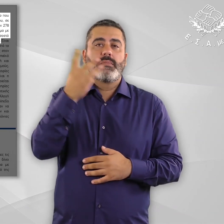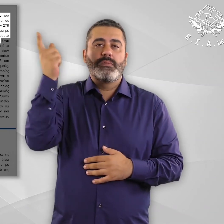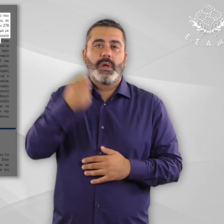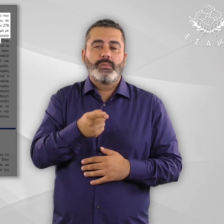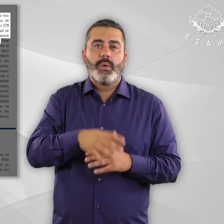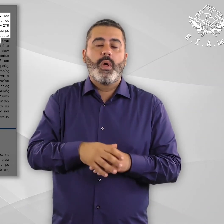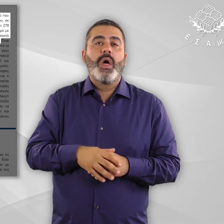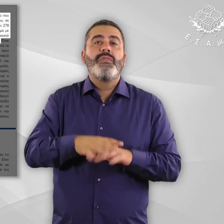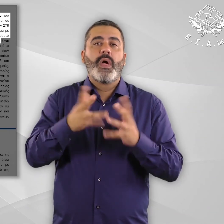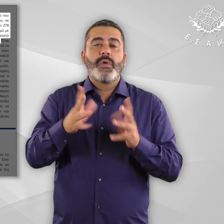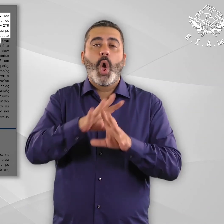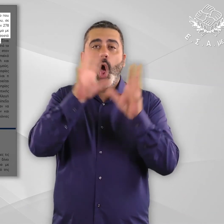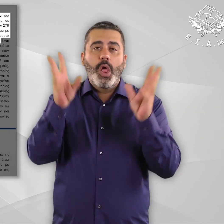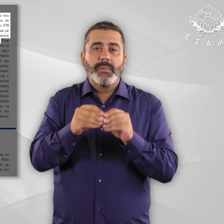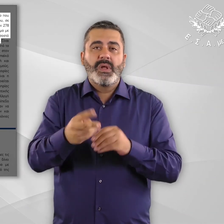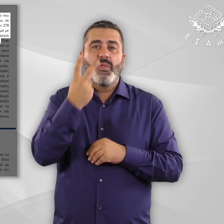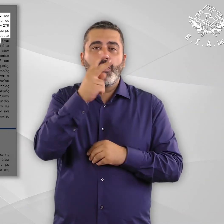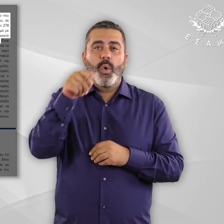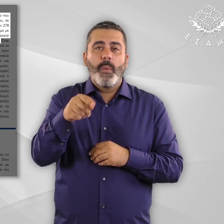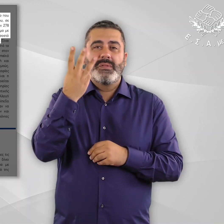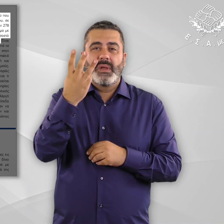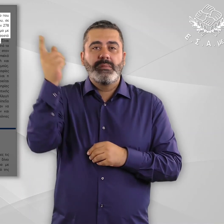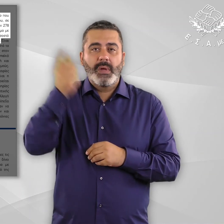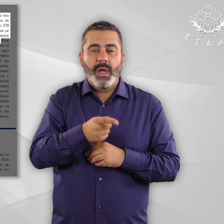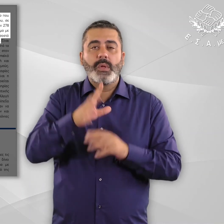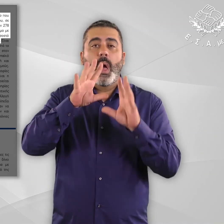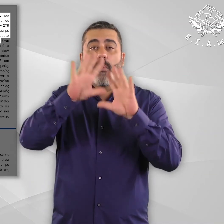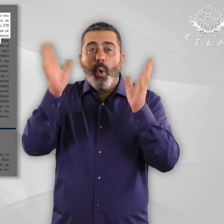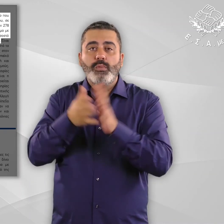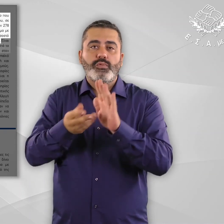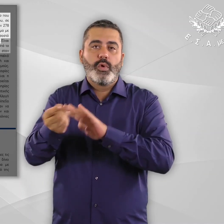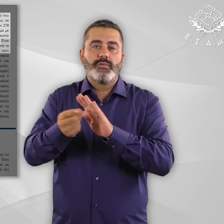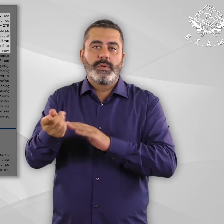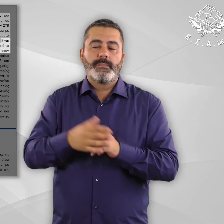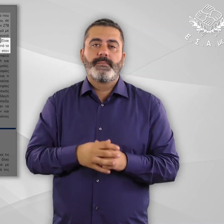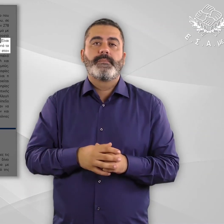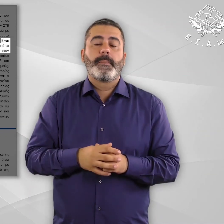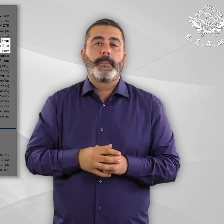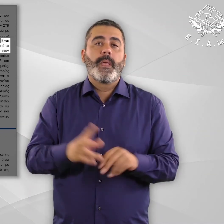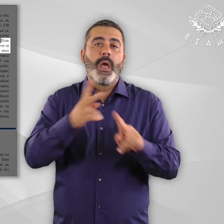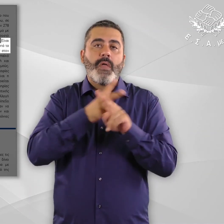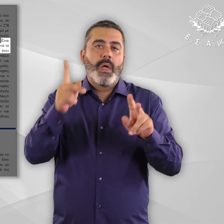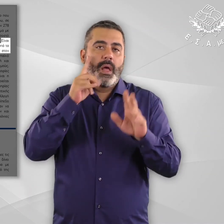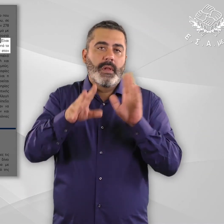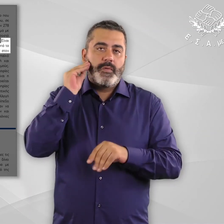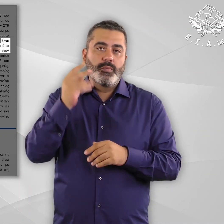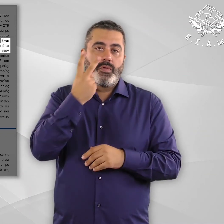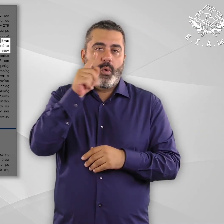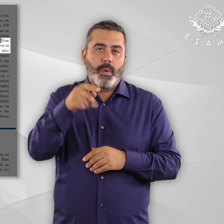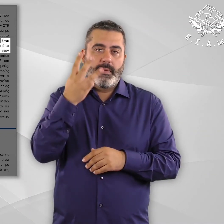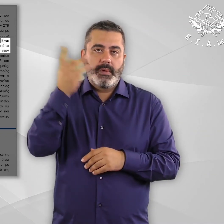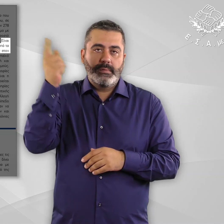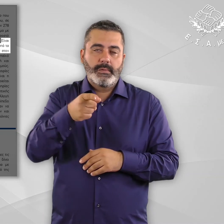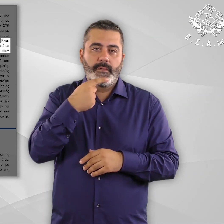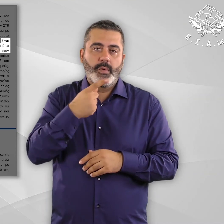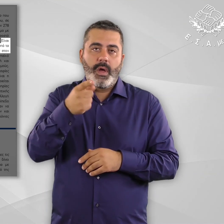συνολικό ποσοστό ανέρχεται μόλις το 2,3% του καταγεωγραμμένου πληθυσμού. Είναι σαφές ότι το εν λόγο ποσοστό